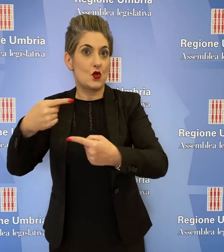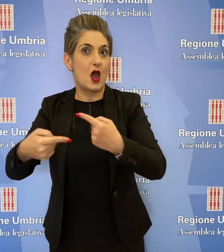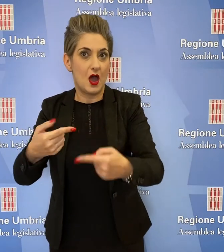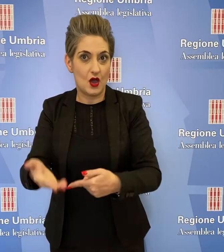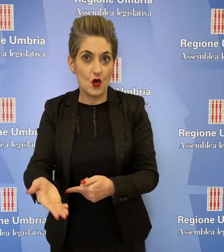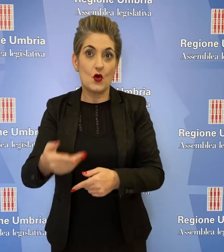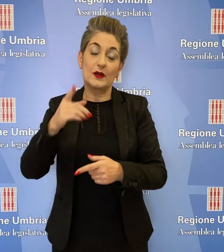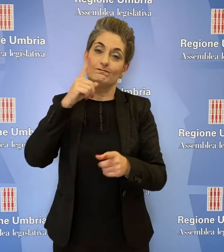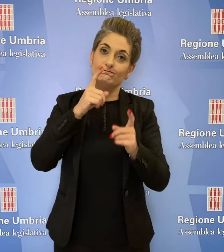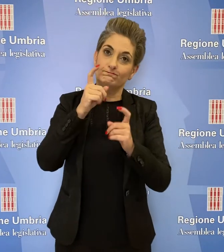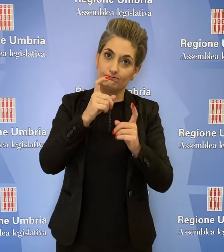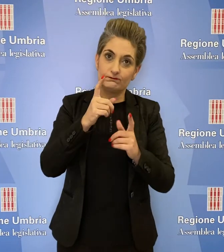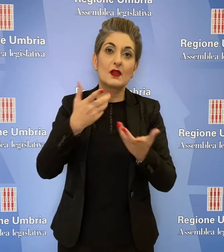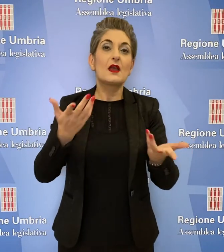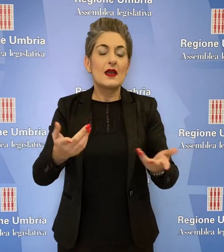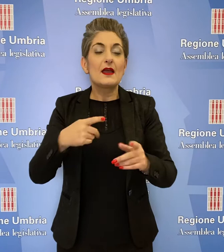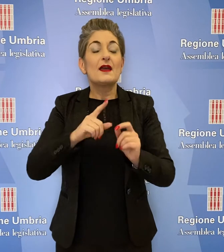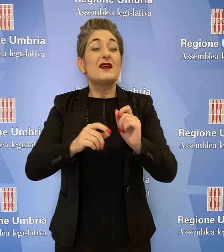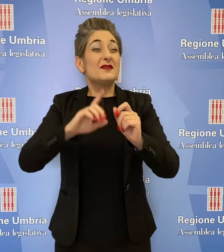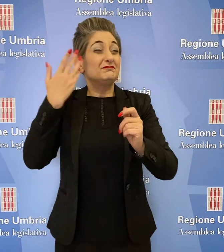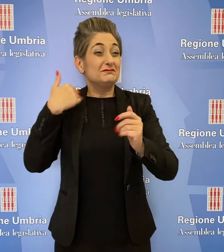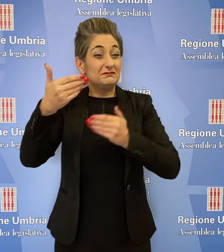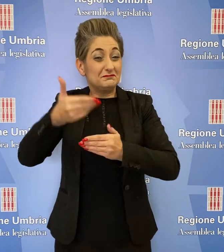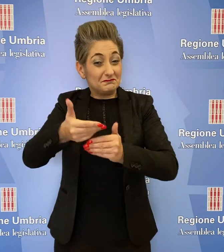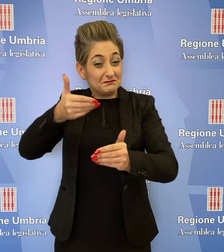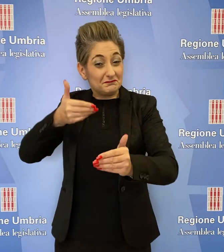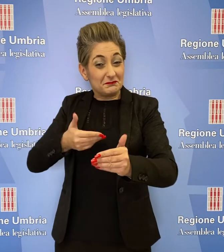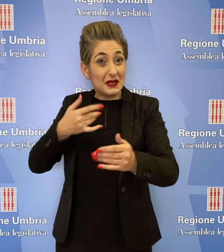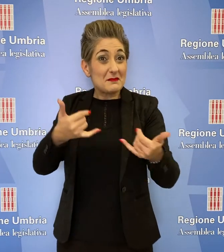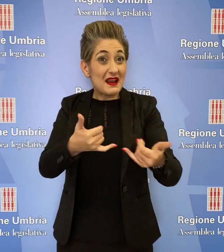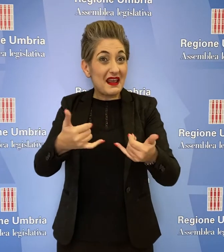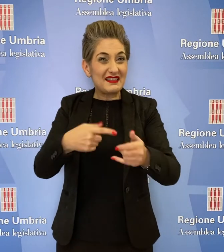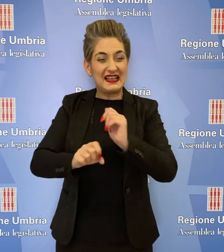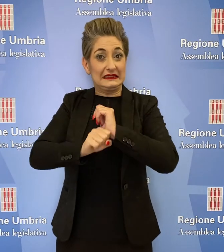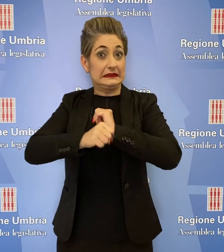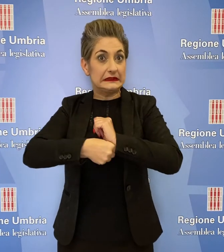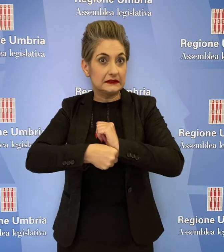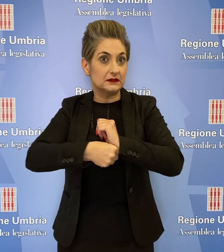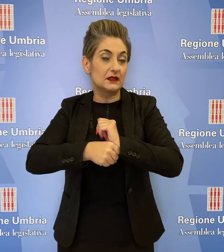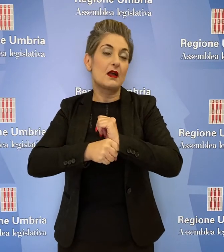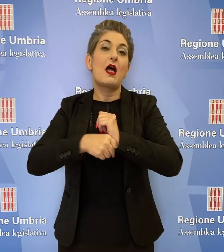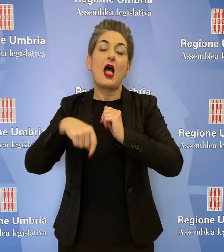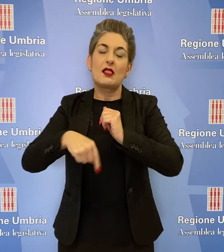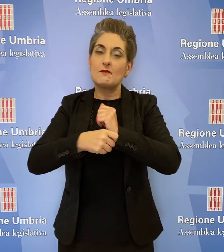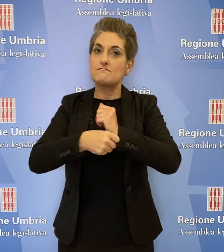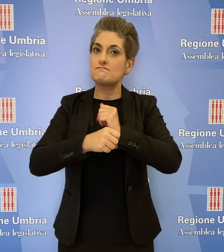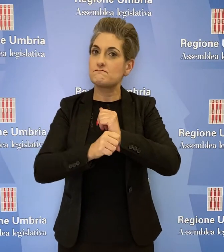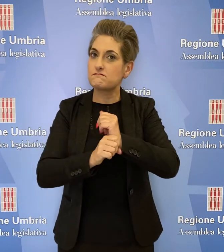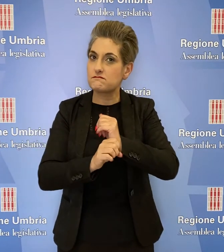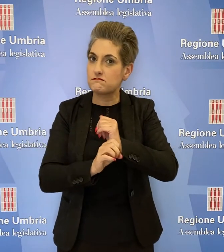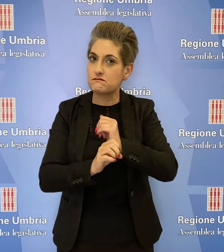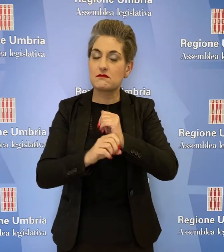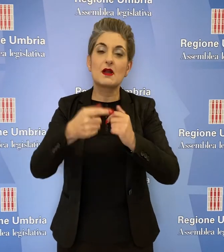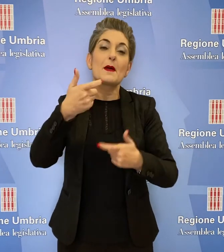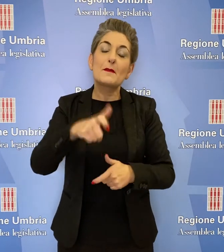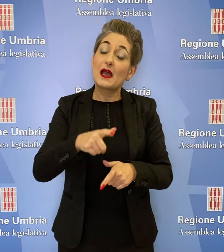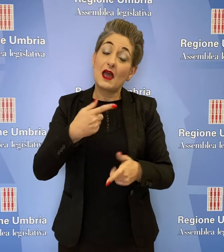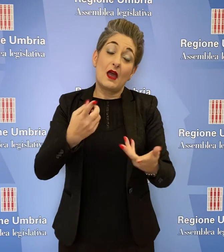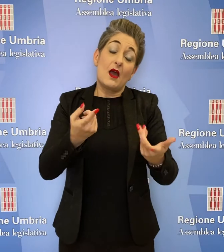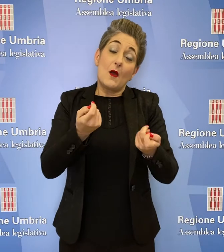È stato necessario un allentamento pre-natalizio, indispensabile per una minima ripresa economica e